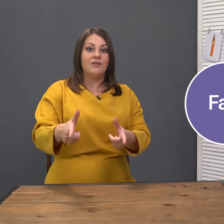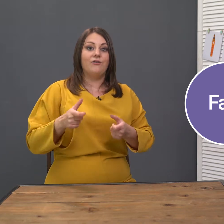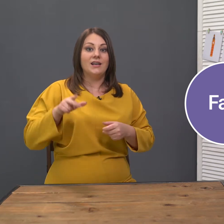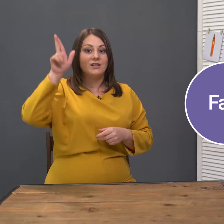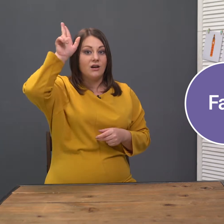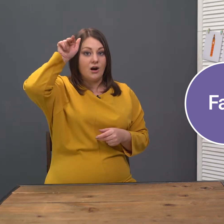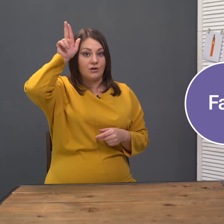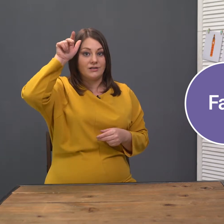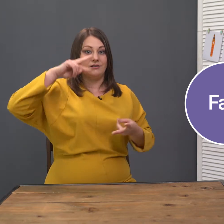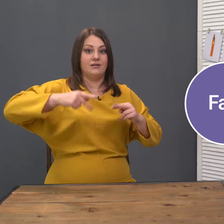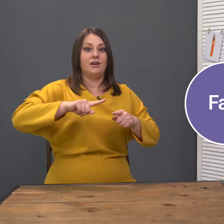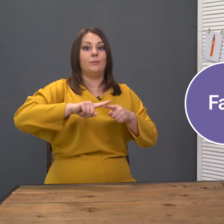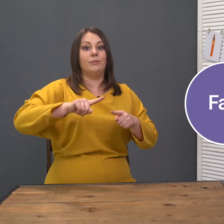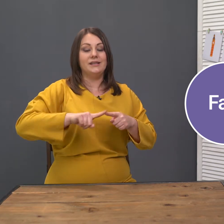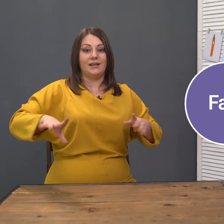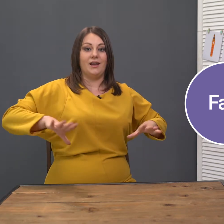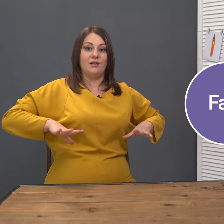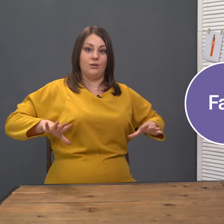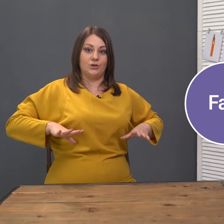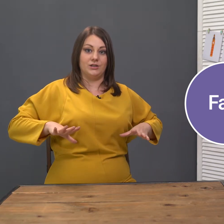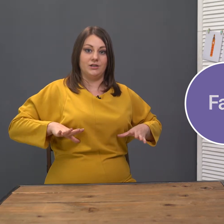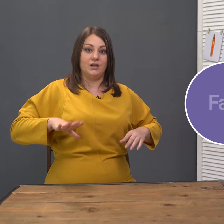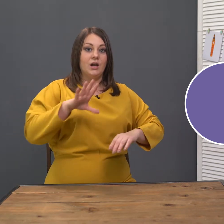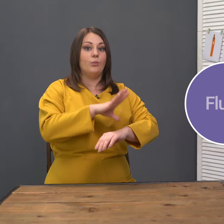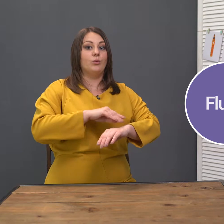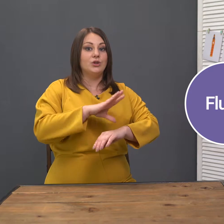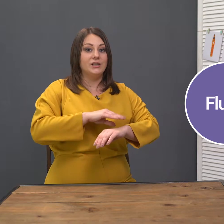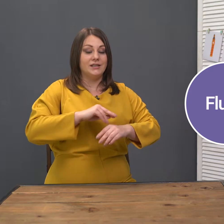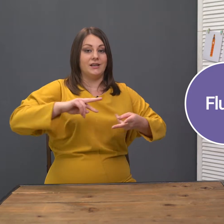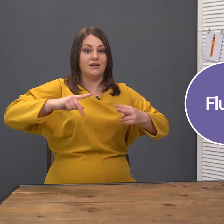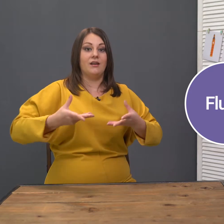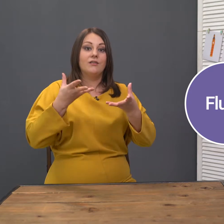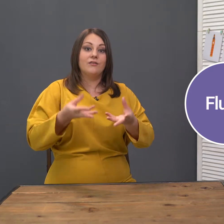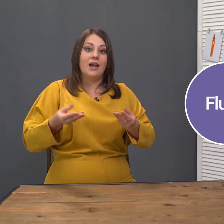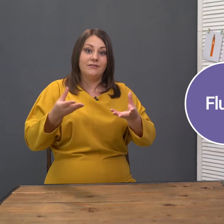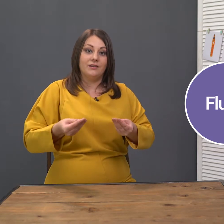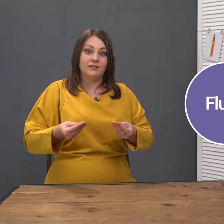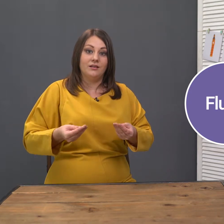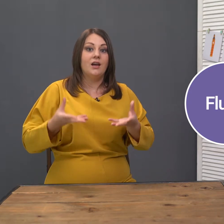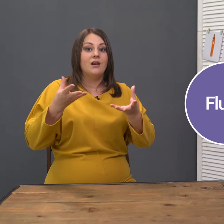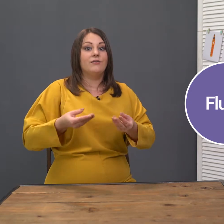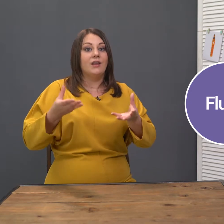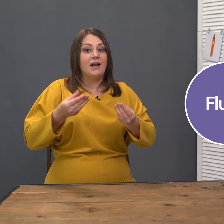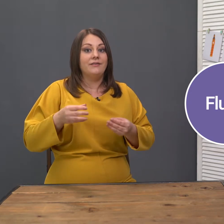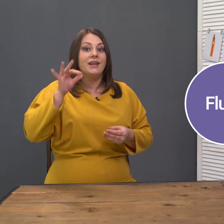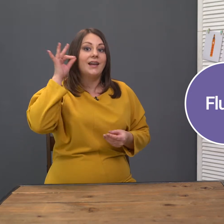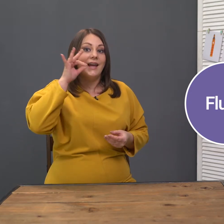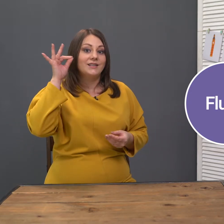Фаст. Хорс. Быстрая. Лошадь. Пушистый. Флаффи. Флаффи. Кэт.